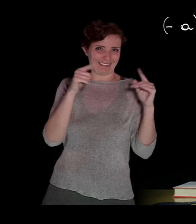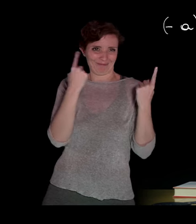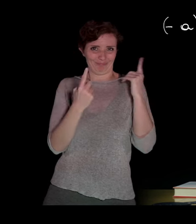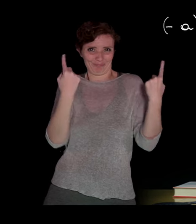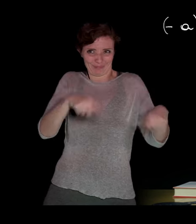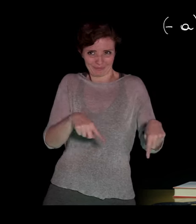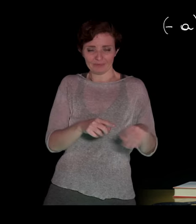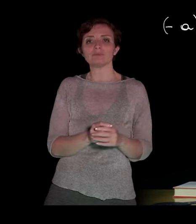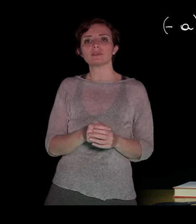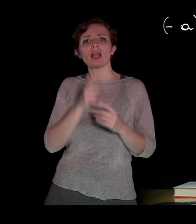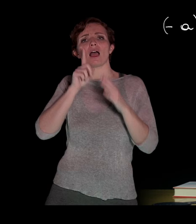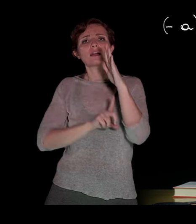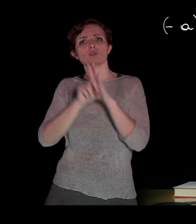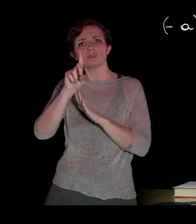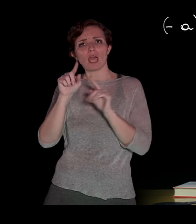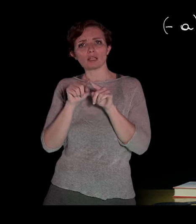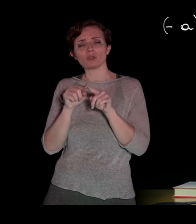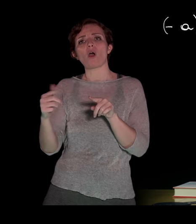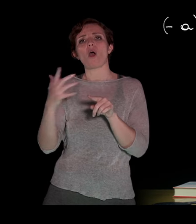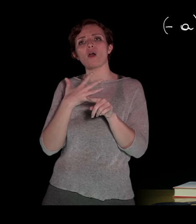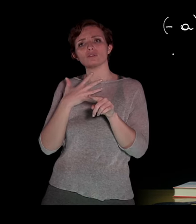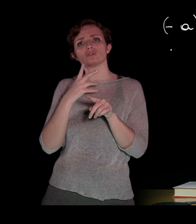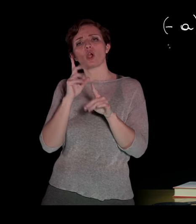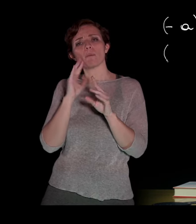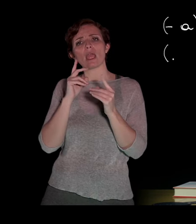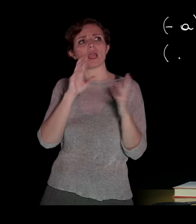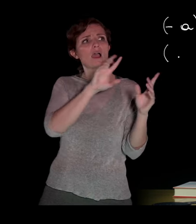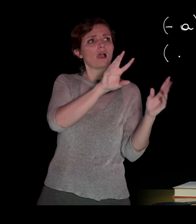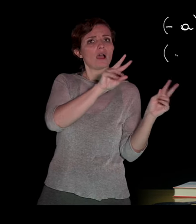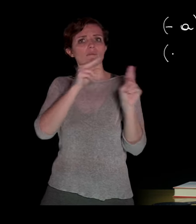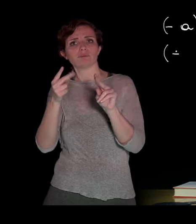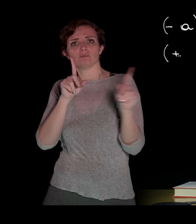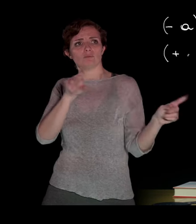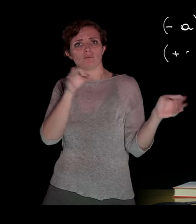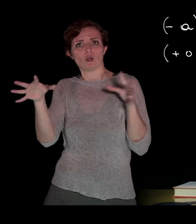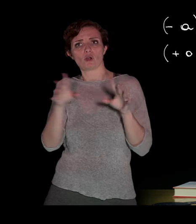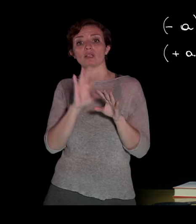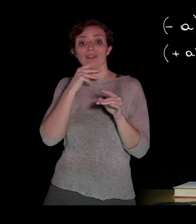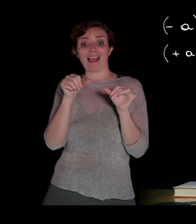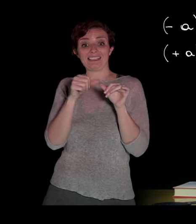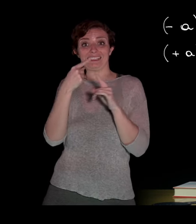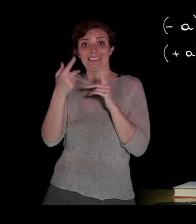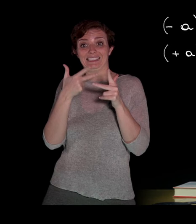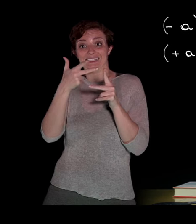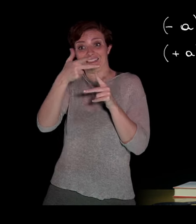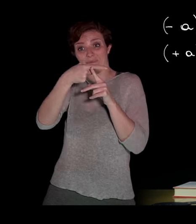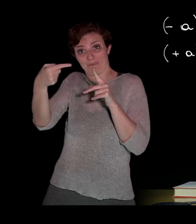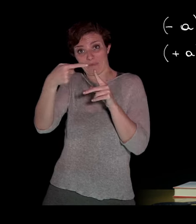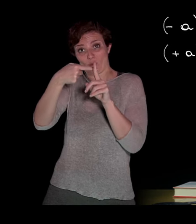abbiamo sostanzialmente una coerenza, un mantenimento del segno della base, per cui se la base è negativa e l'esponente è dispari,